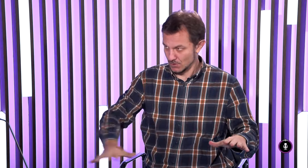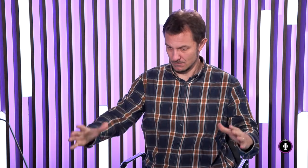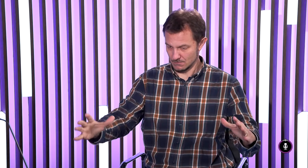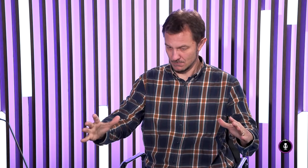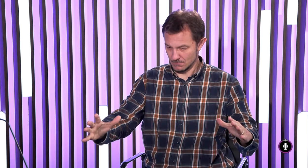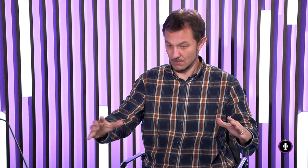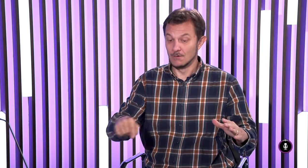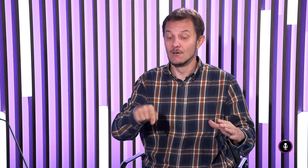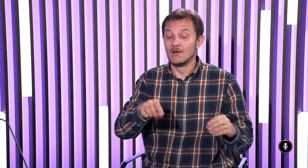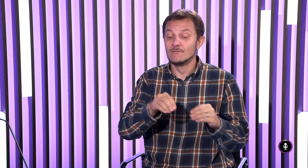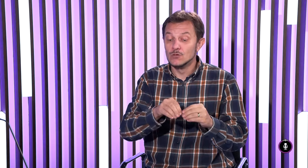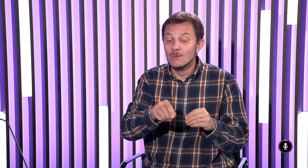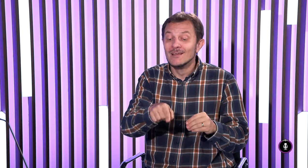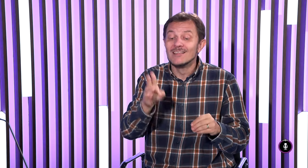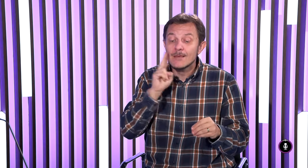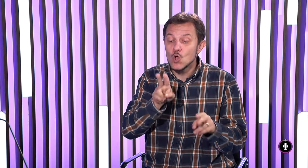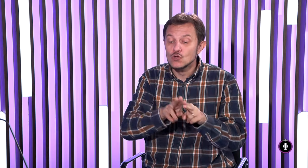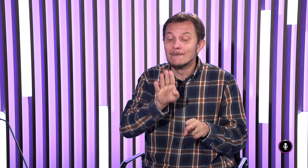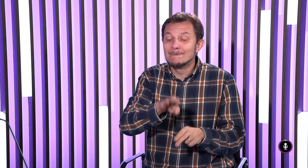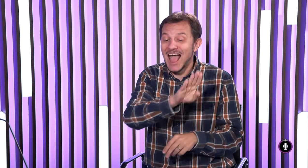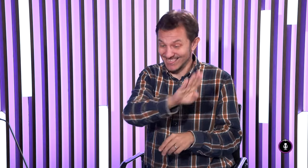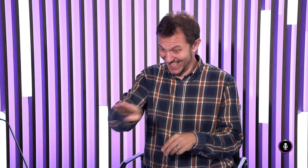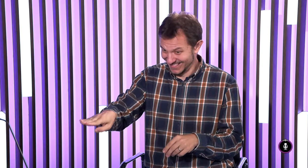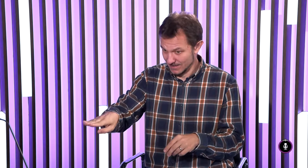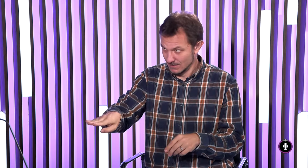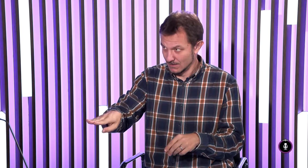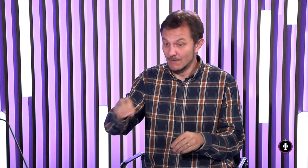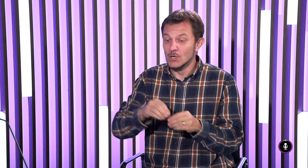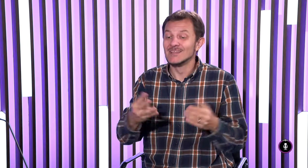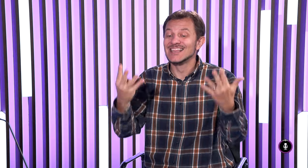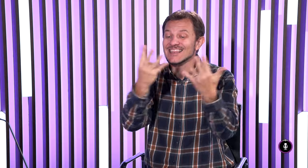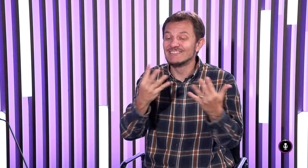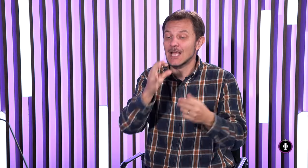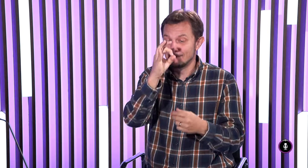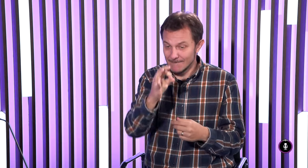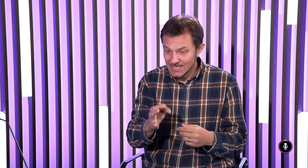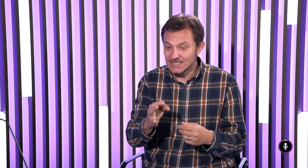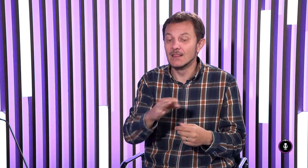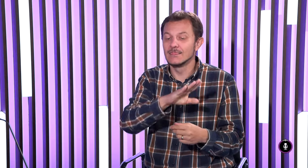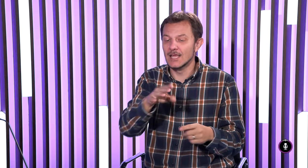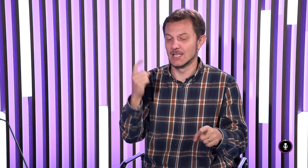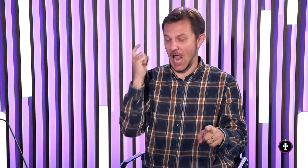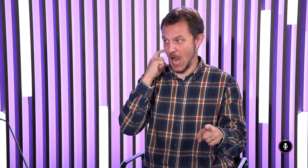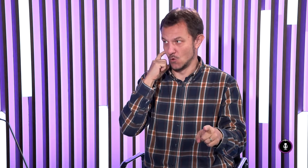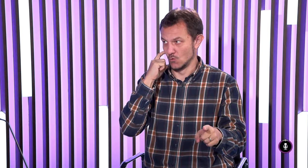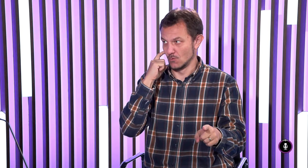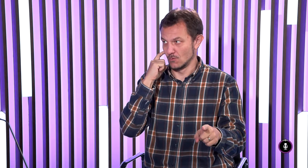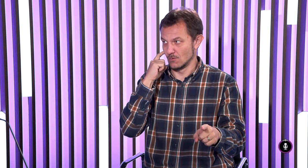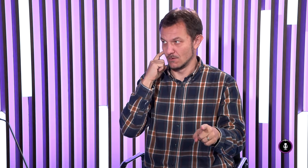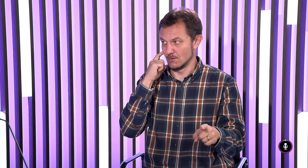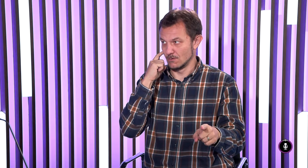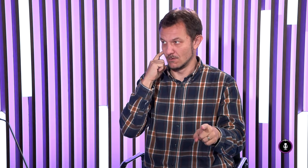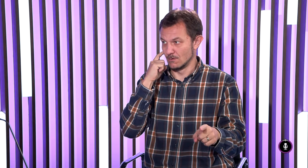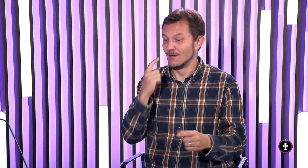rodičia z telotoho súboru, nepočujúci rodičia majú deti, 90% sú to